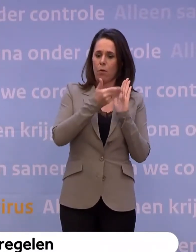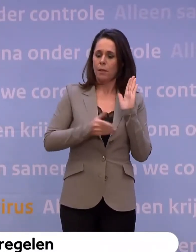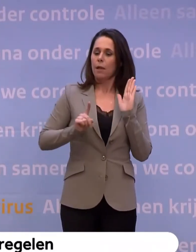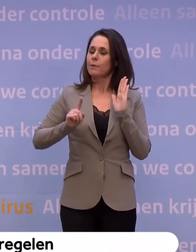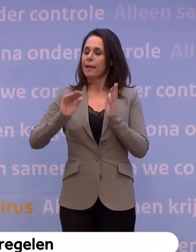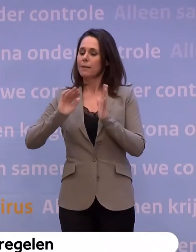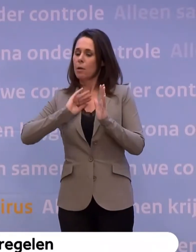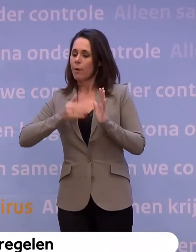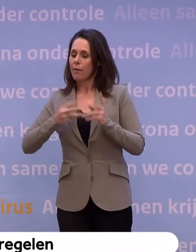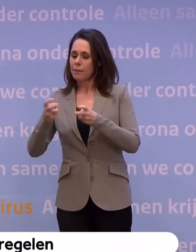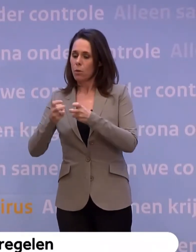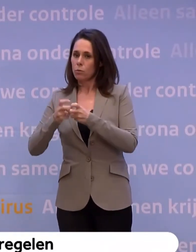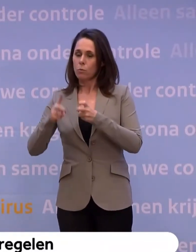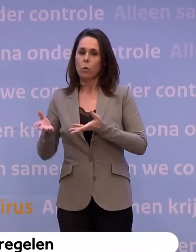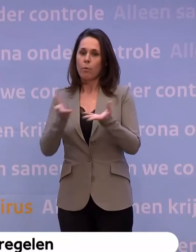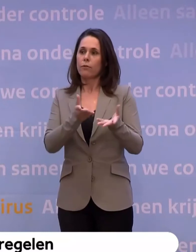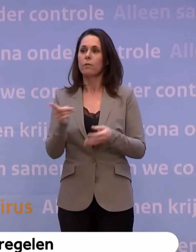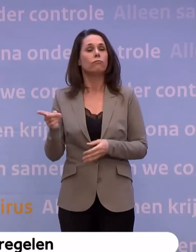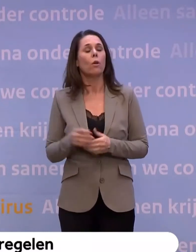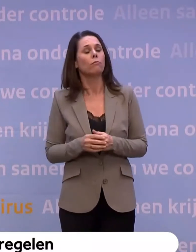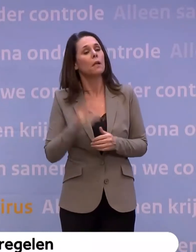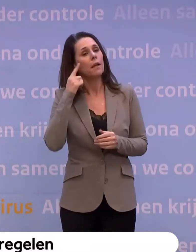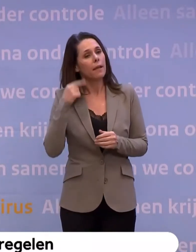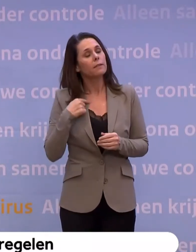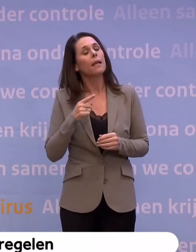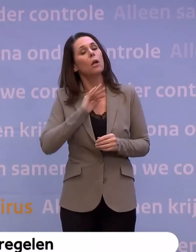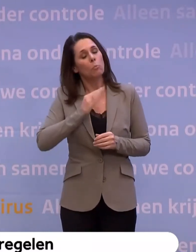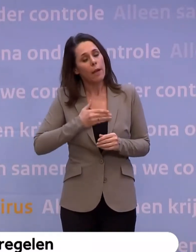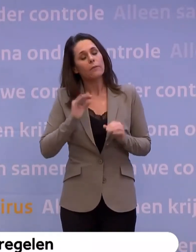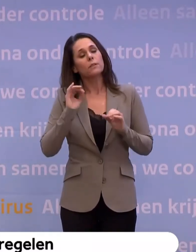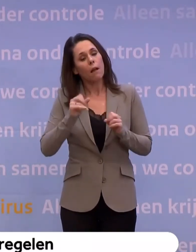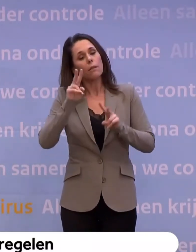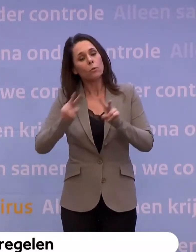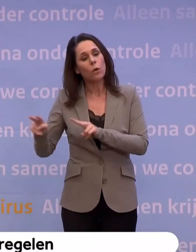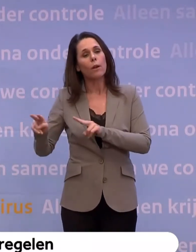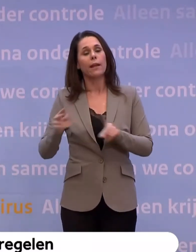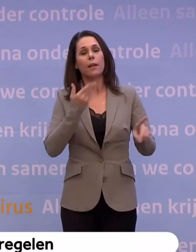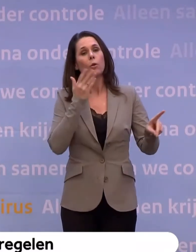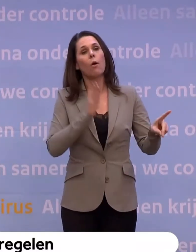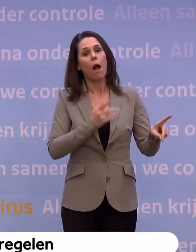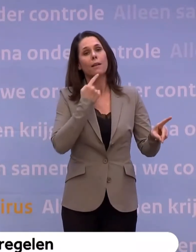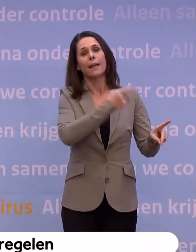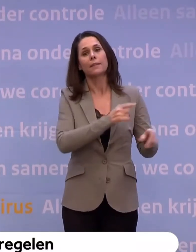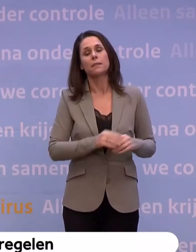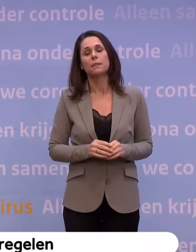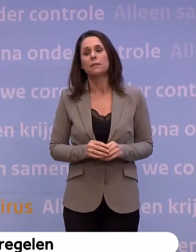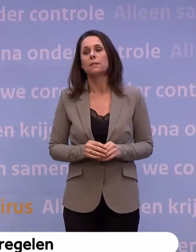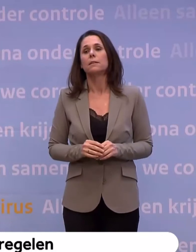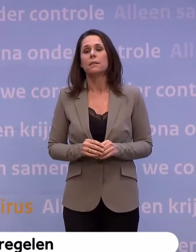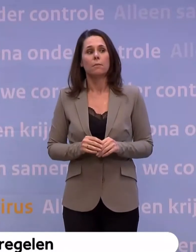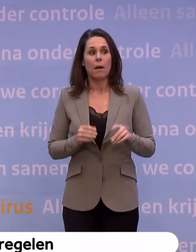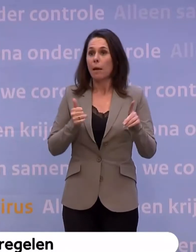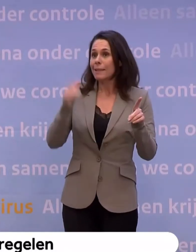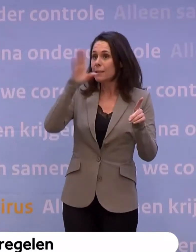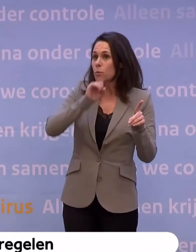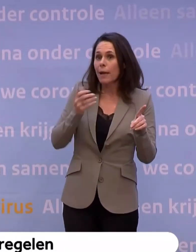...privacy is dan misschien een luxe die we moeten opofferen? Nee, wij denken dat je heel vergaand ook die privacy erbij kunt controleren. Dat heeft u gewoon net helemaal uitgelegd. Ja, nou ja, ik heb dat niet goed